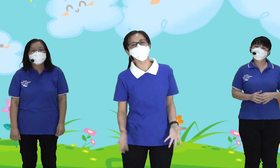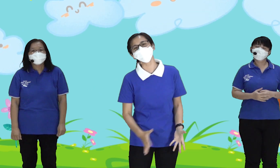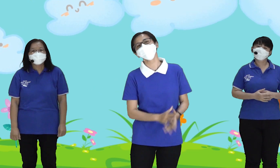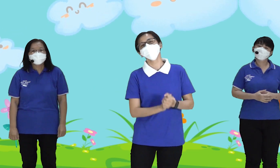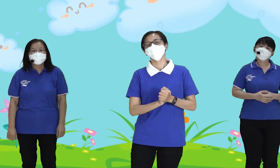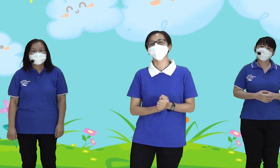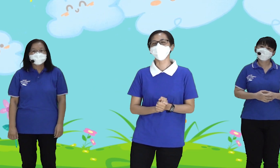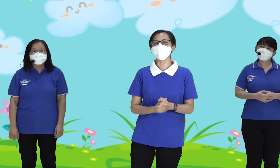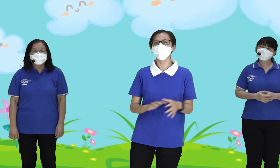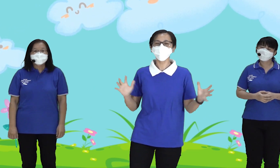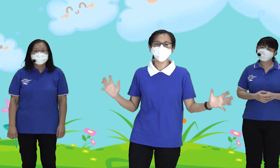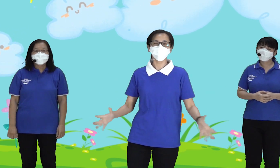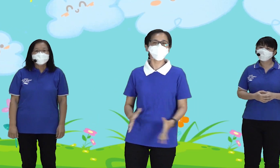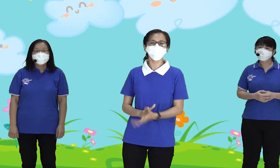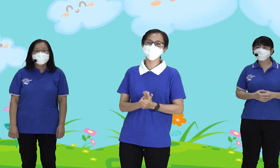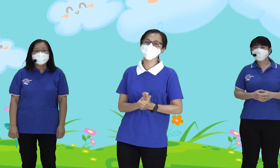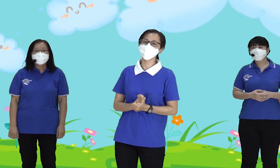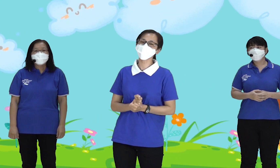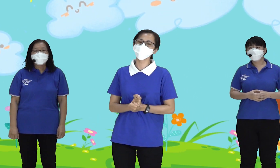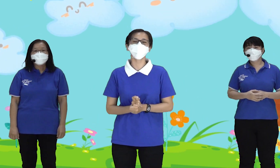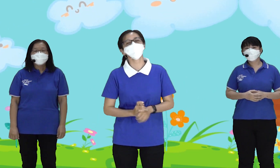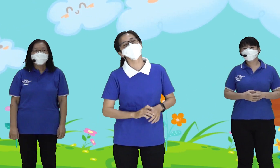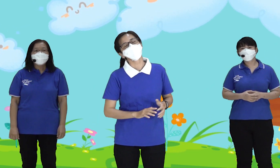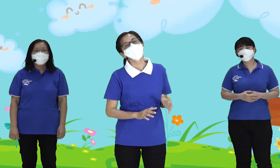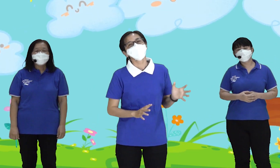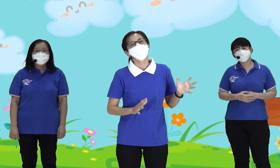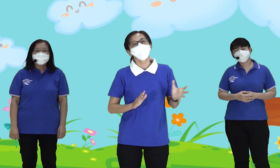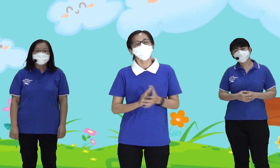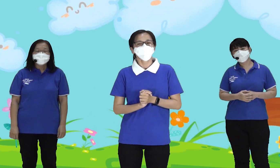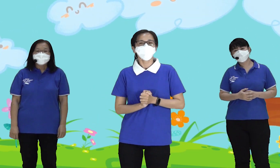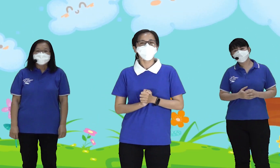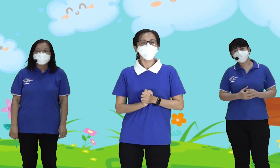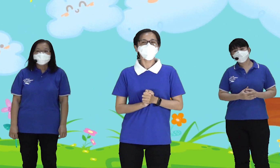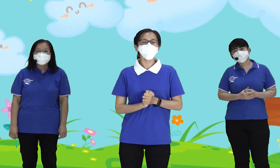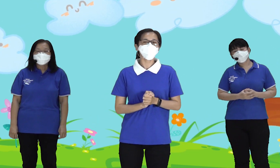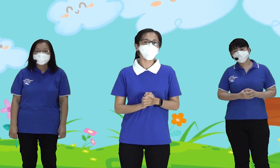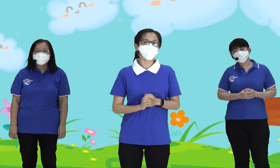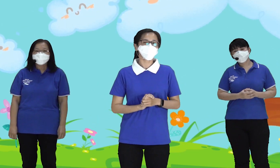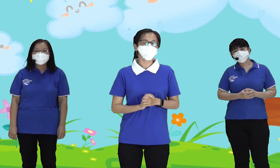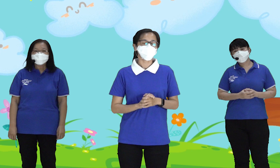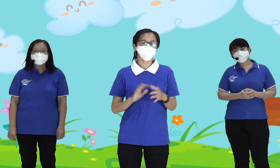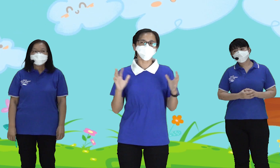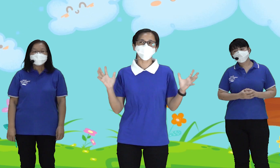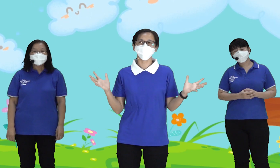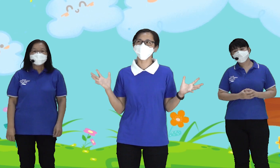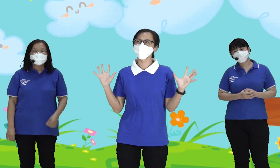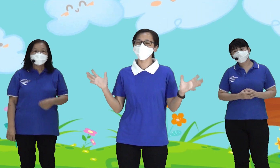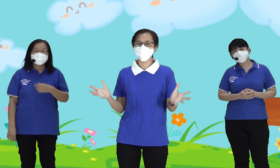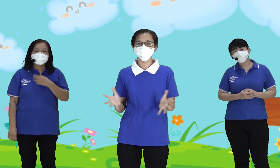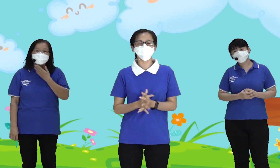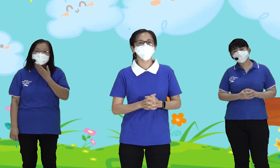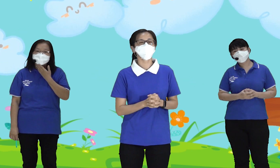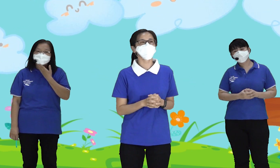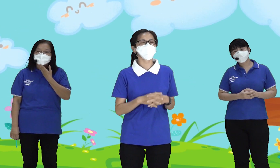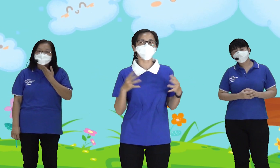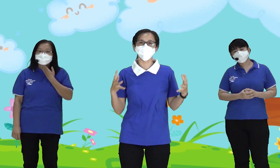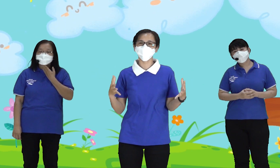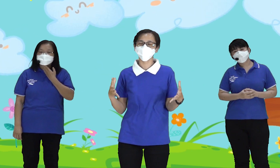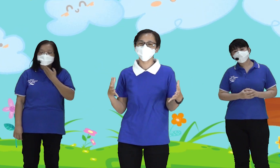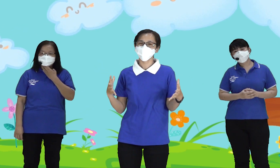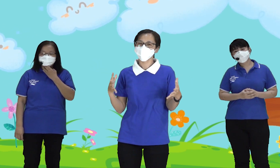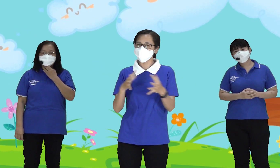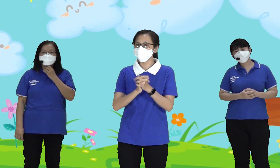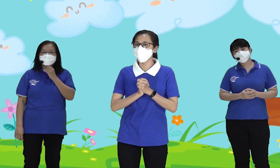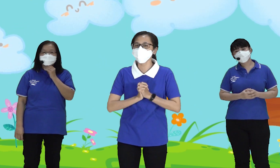bangkit berdiri Kita mau memuji Tuhan dengan sungguh-sungguh Siapa yang kalau kita lagi susah nih Meminta